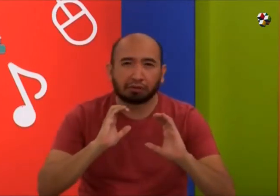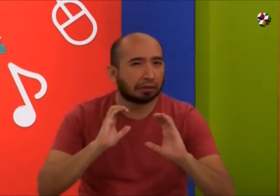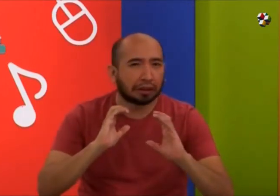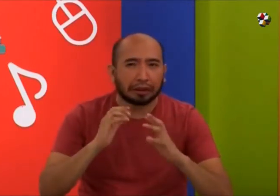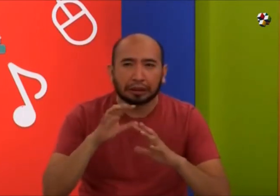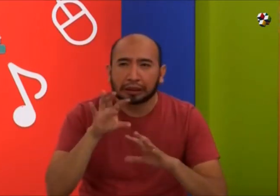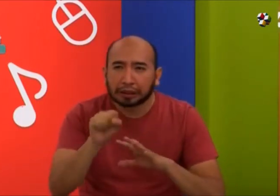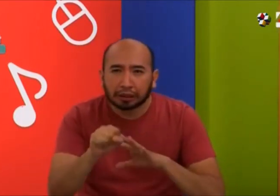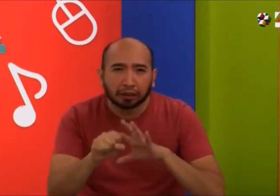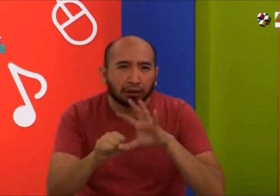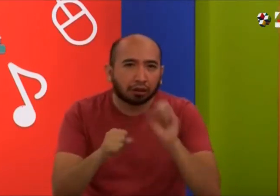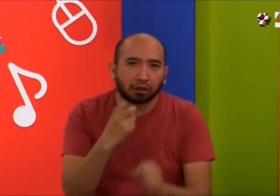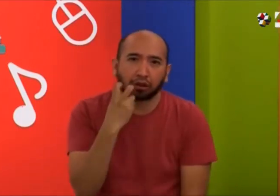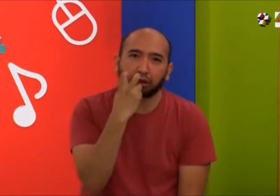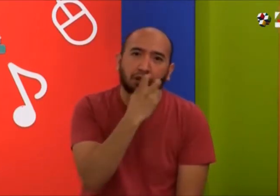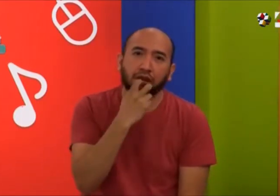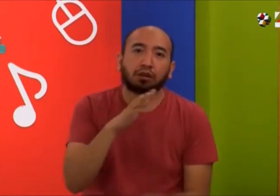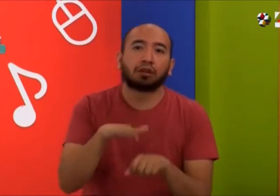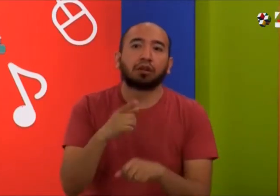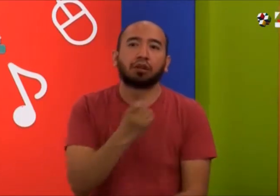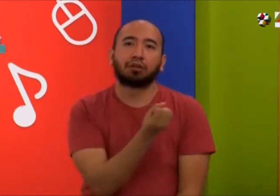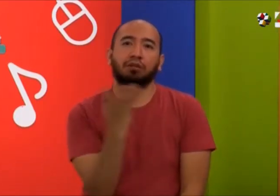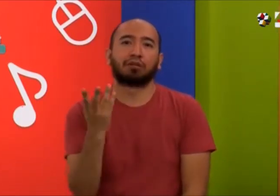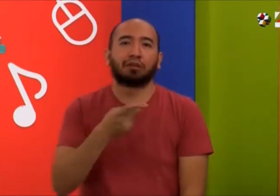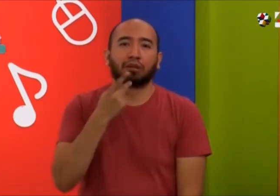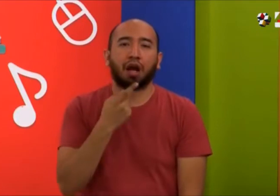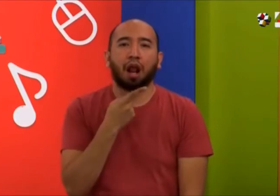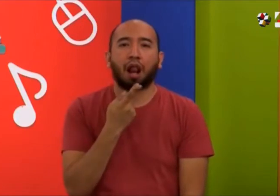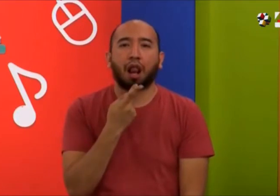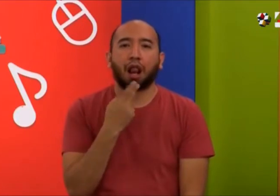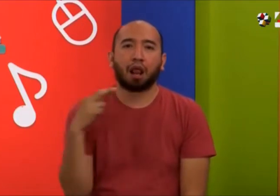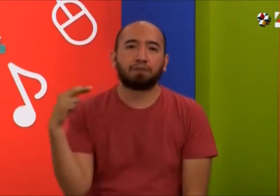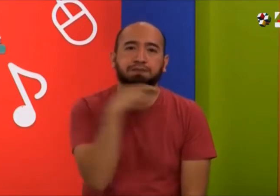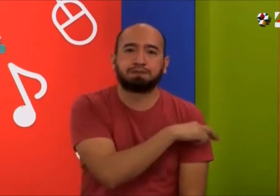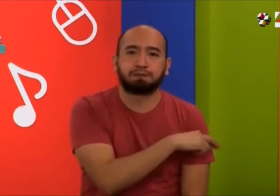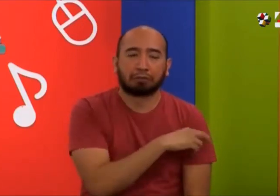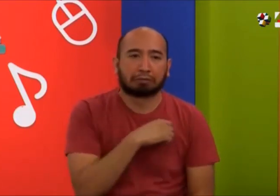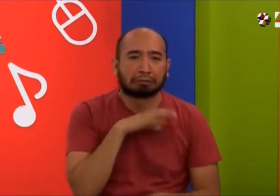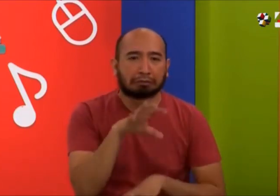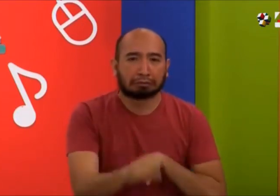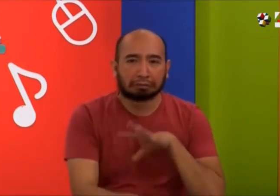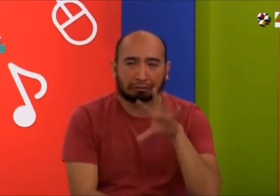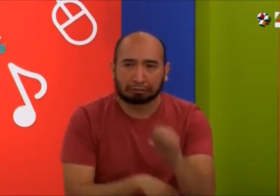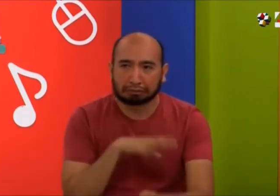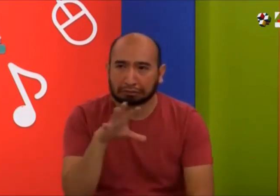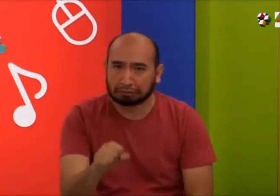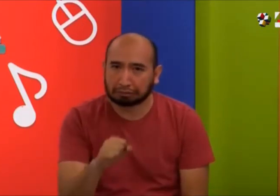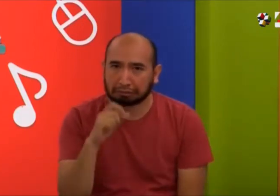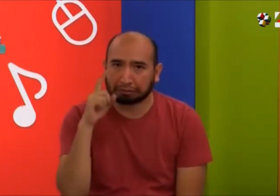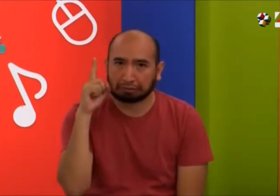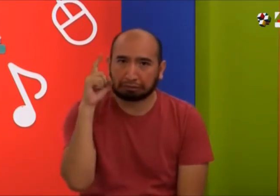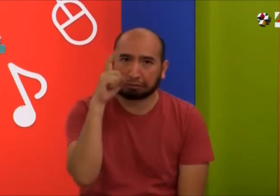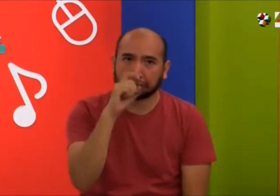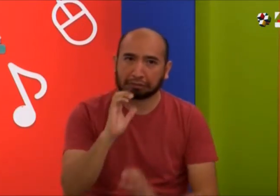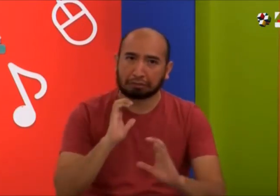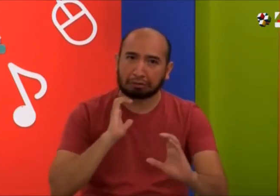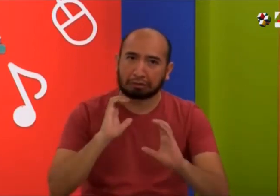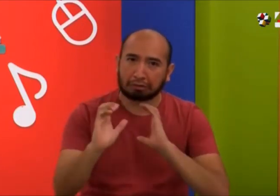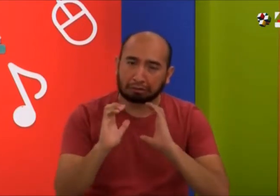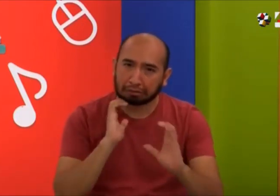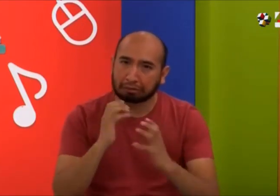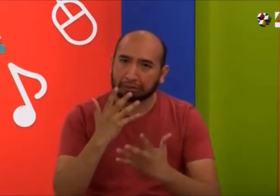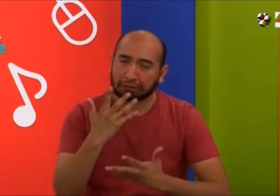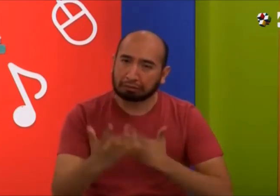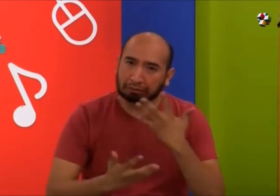Pero yo no sabía leer los labios y era difícil la comunicación. Algunos oyentes hablan muy rápido, muy, muy rápido. Entonces, entenderles es muy